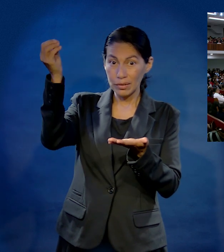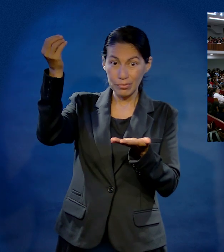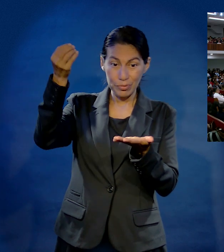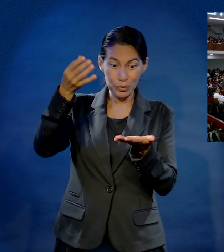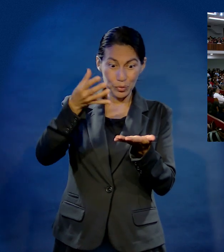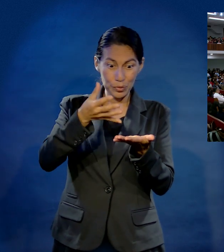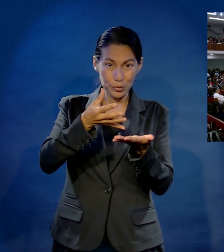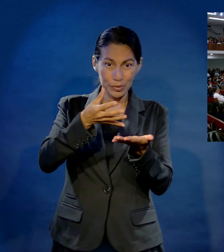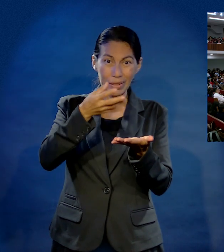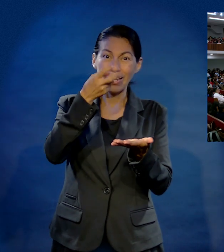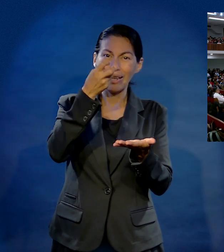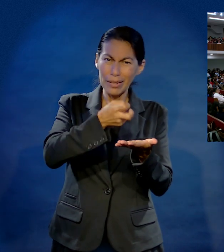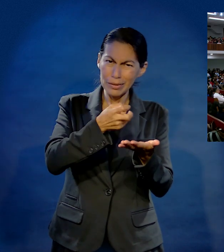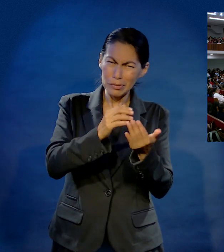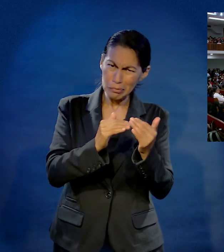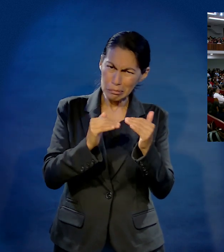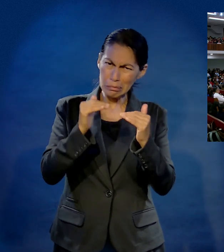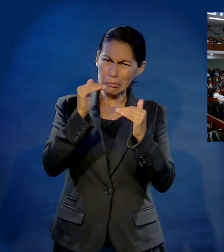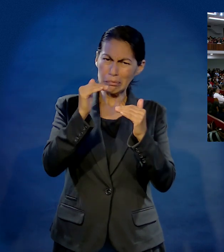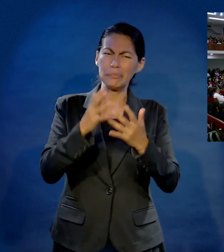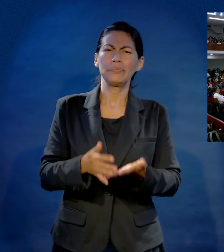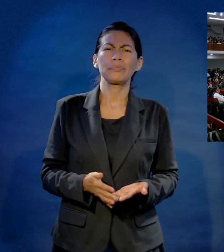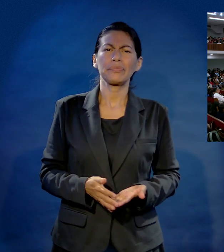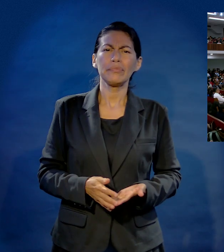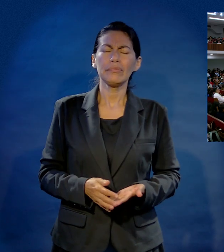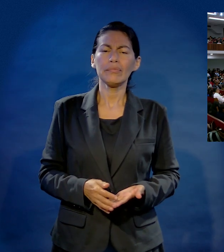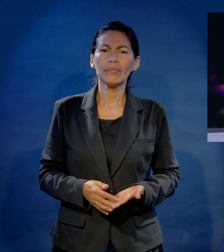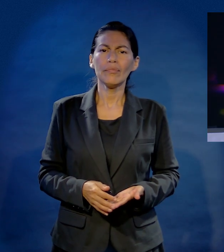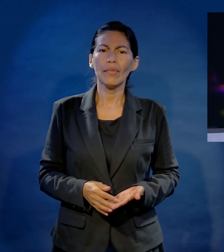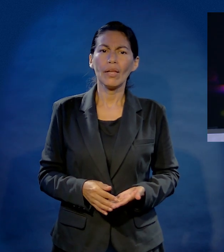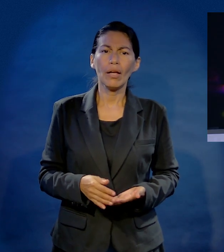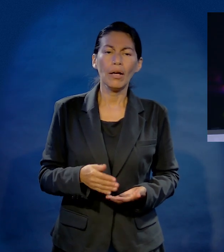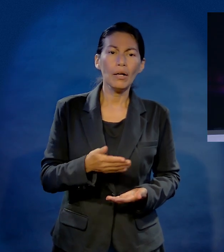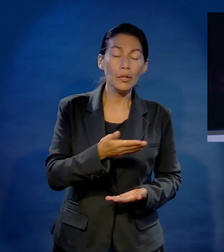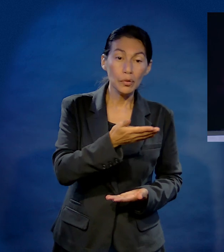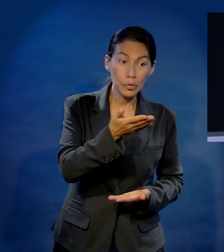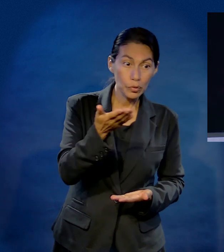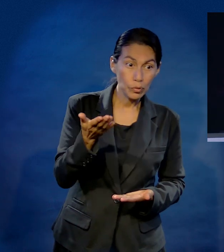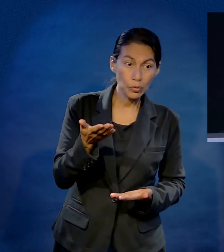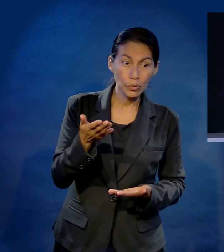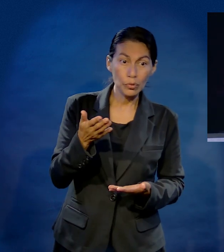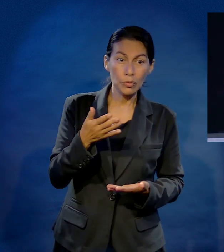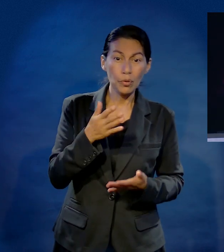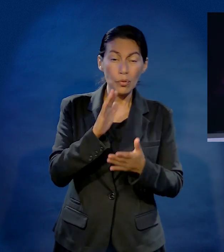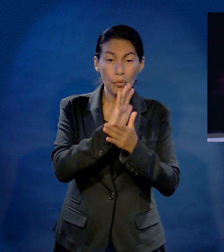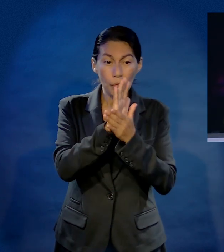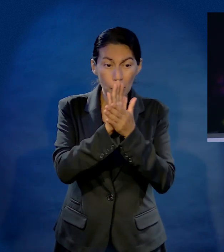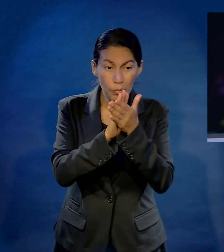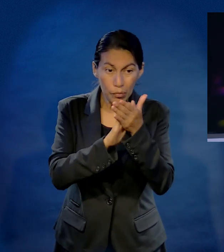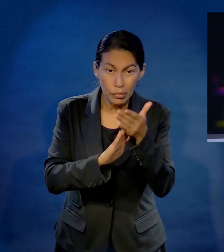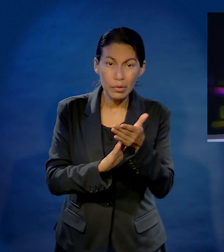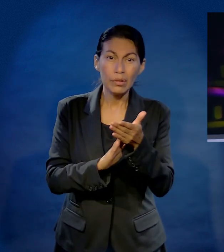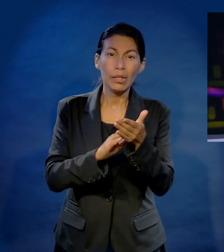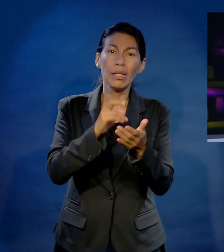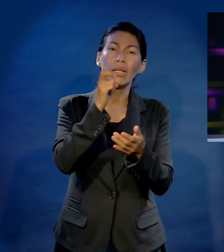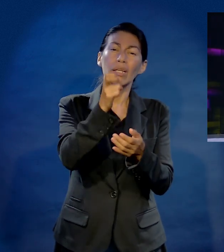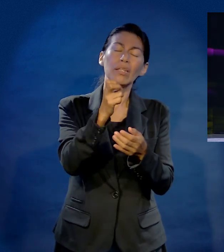el carácter que Dios te da, en las aspiraciones que tú tengas, en la nobleza de tus